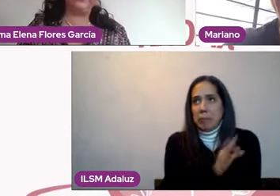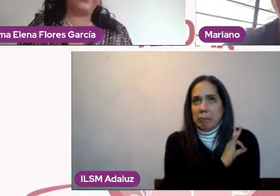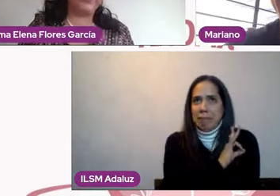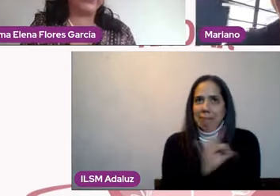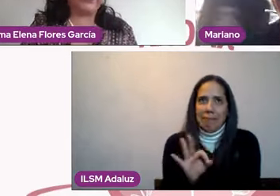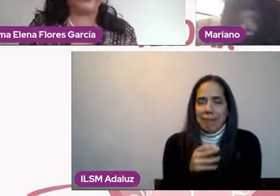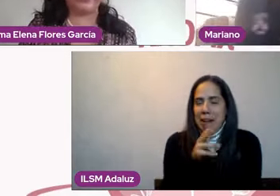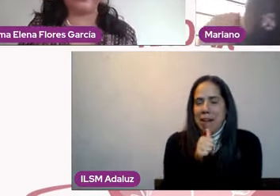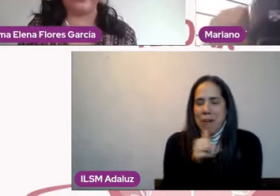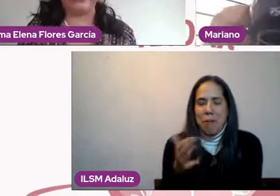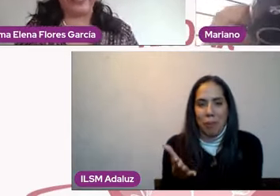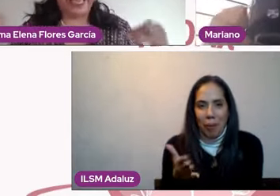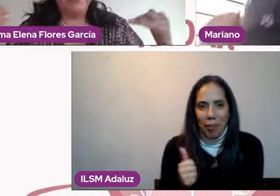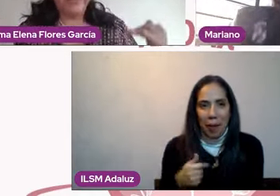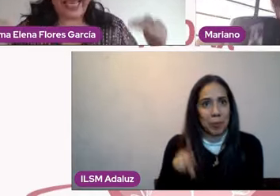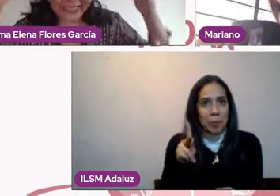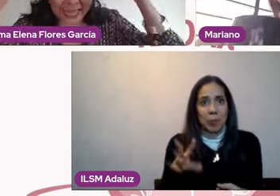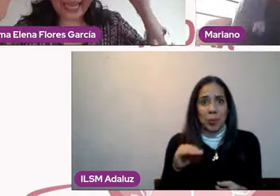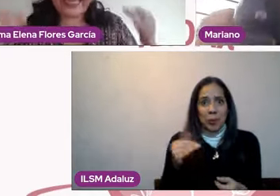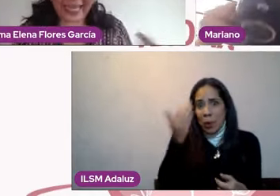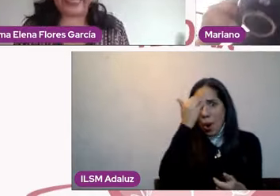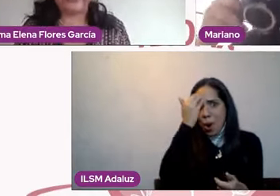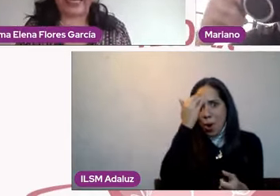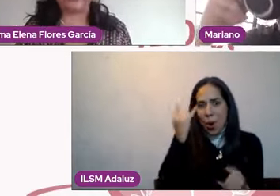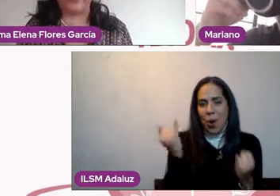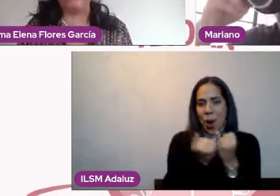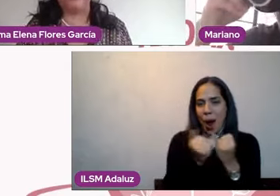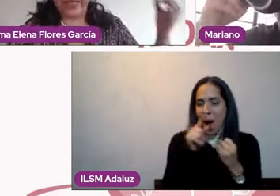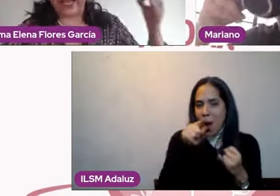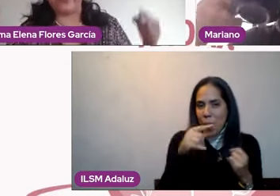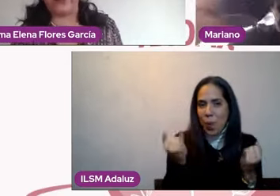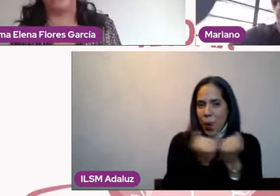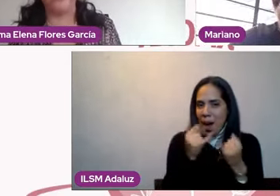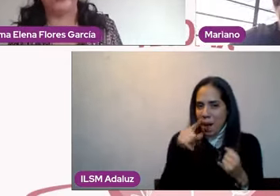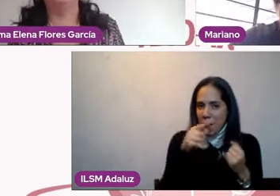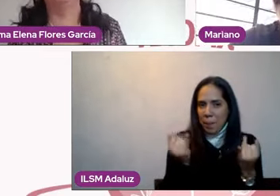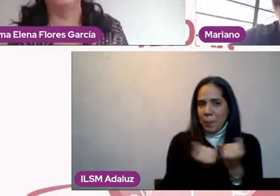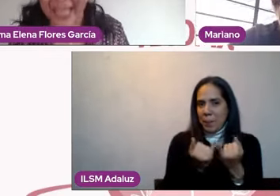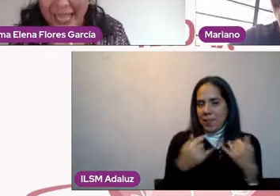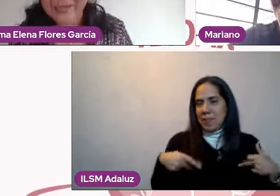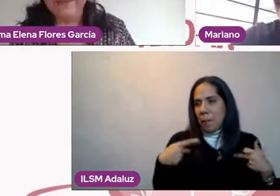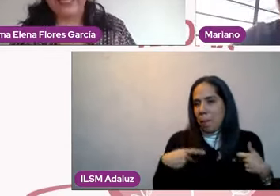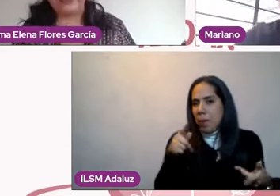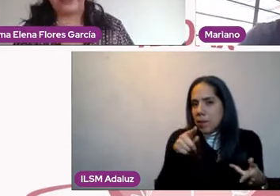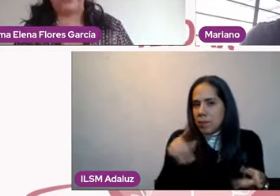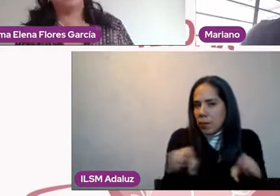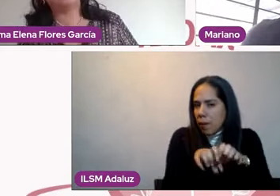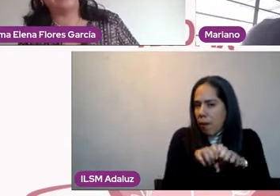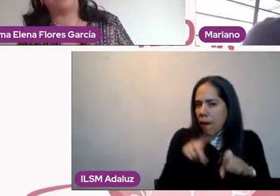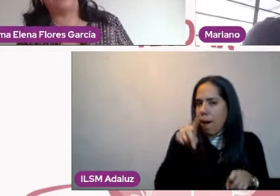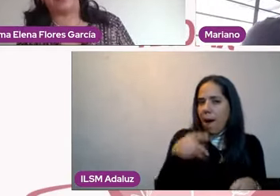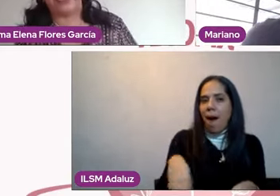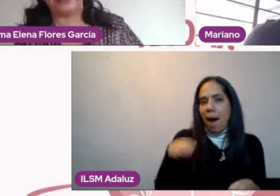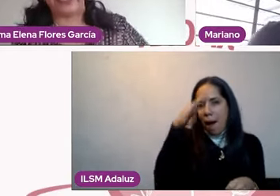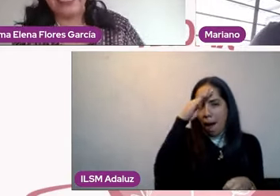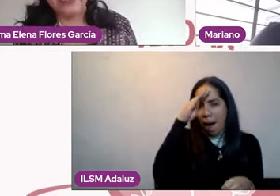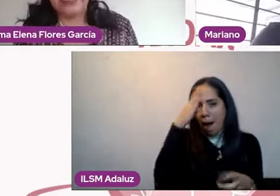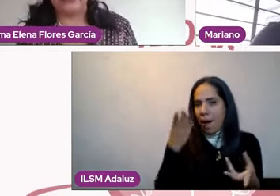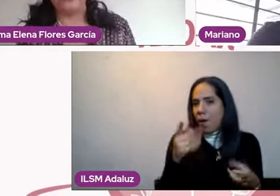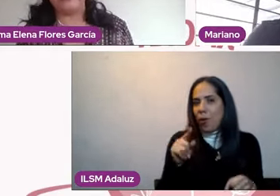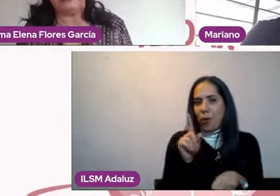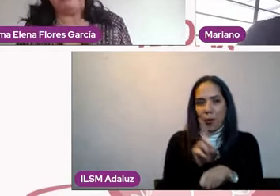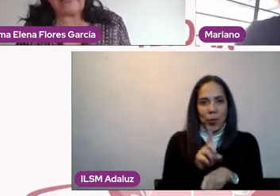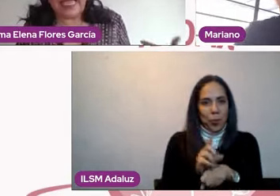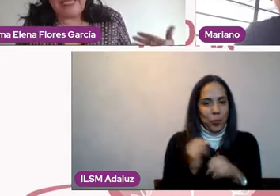Mariano, no conozco a nadie que tenga este razonamiento, raciocinio antes de tener la víscera por delante.